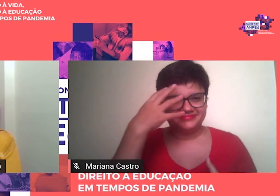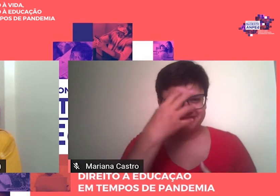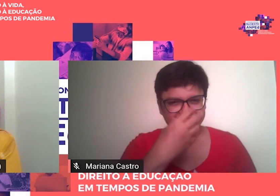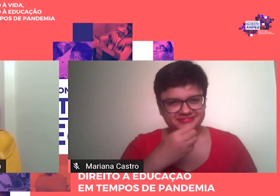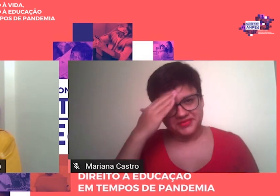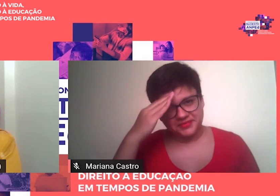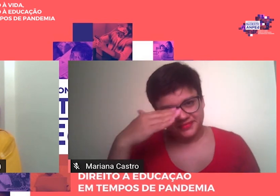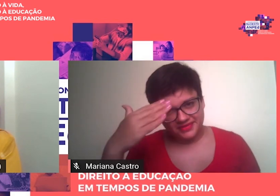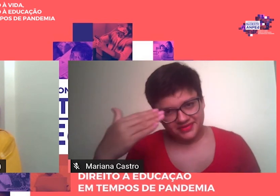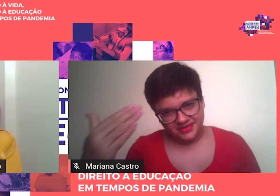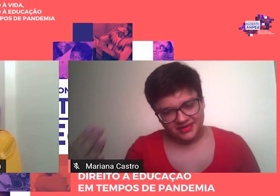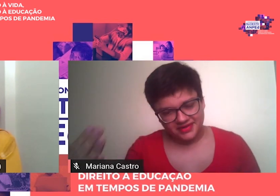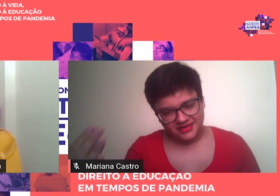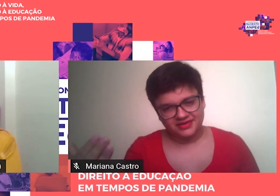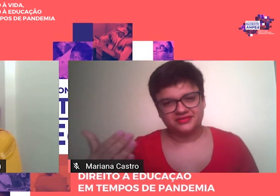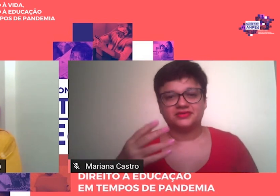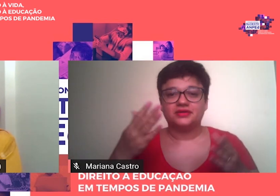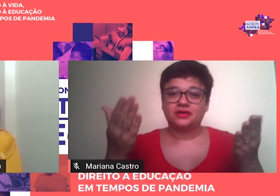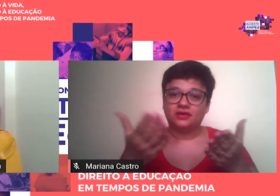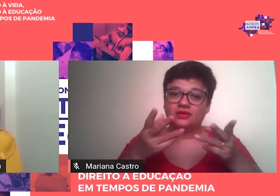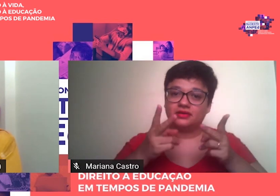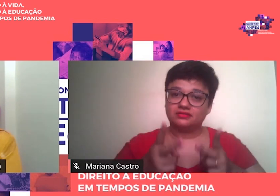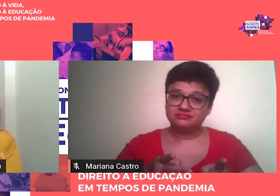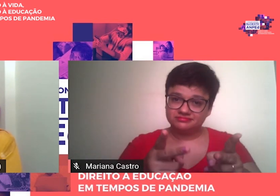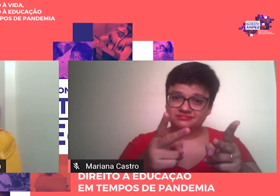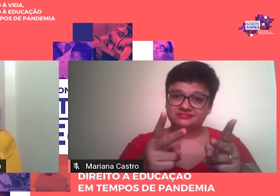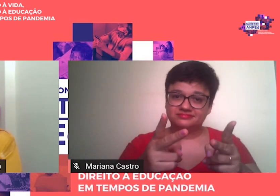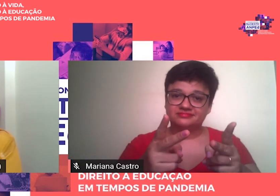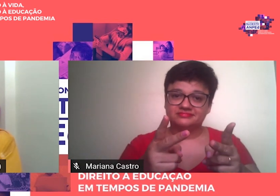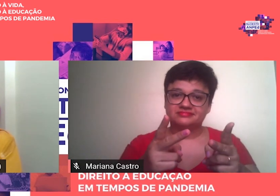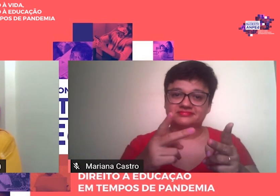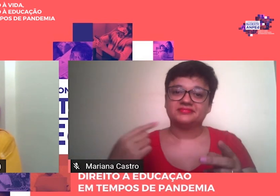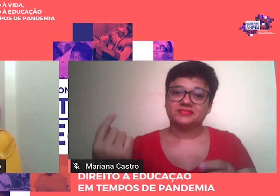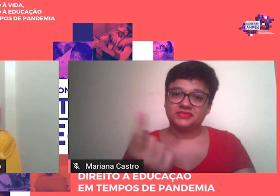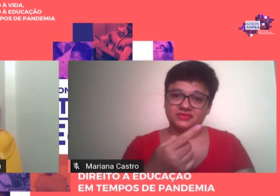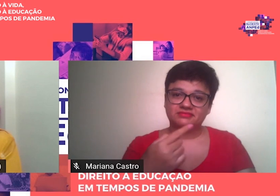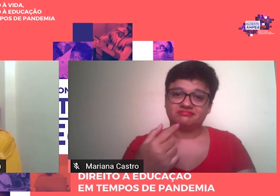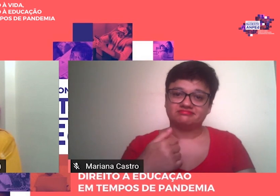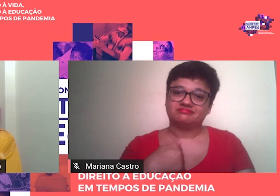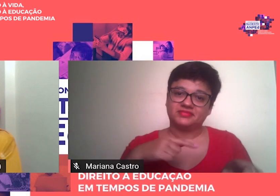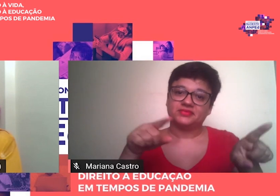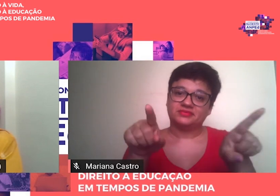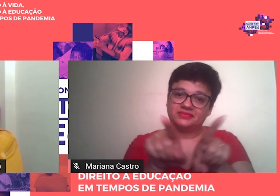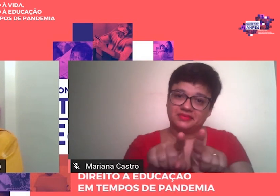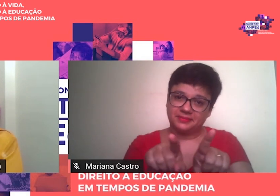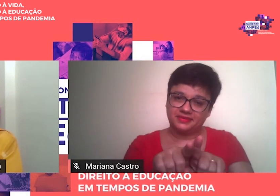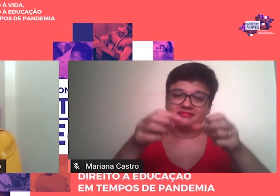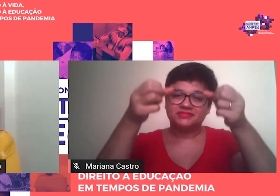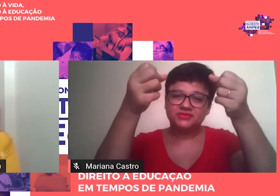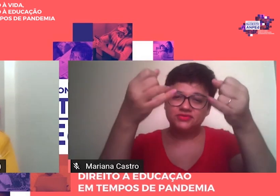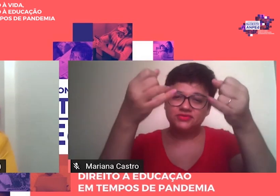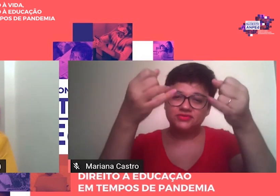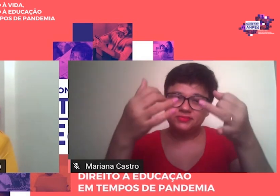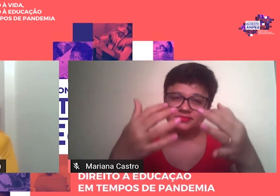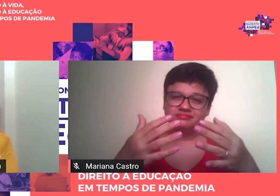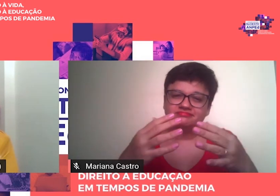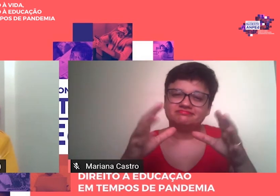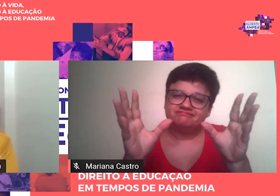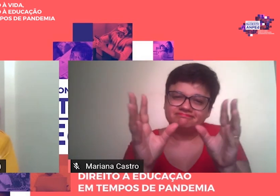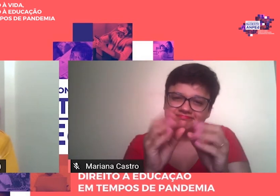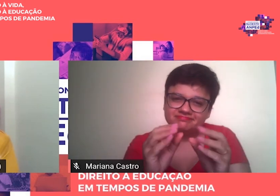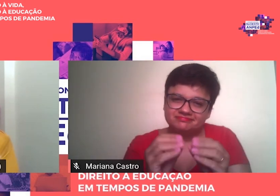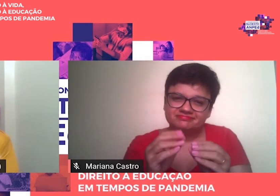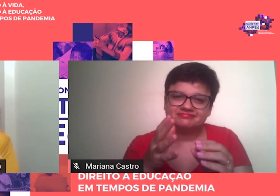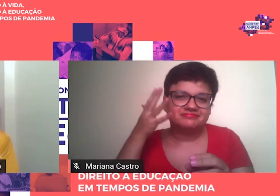Dando continuidade A ela Eu vou fazer Também Uma pequena fala Para